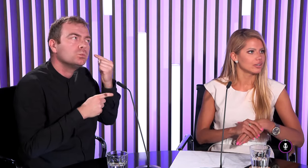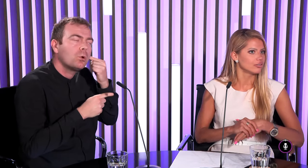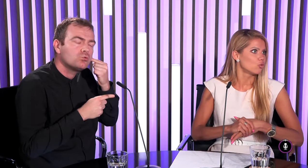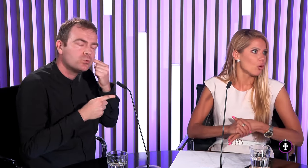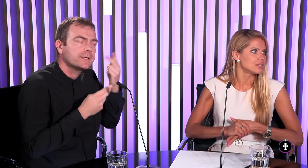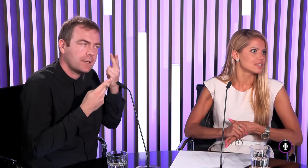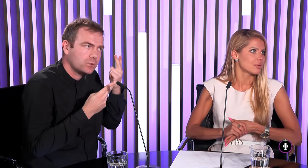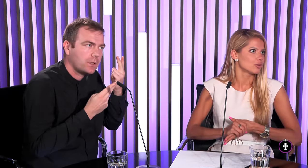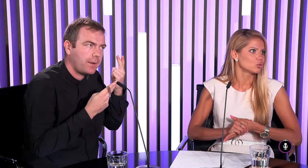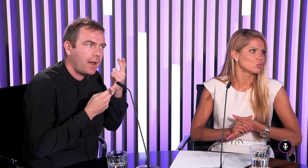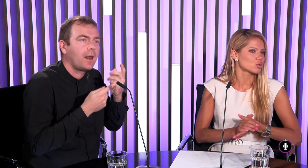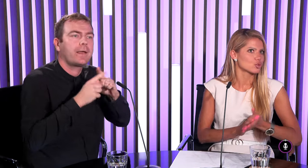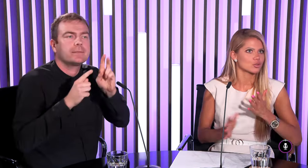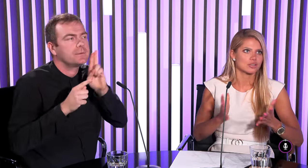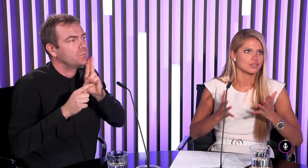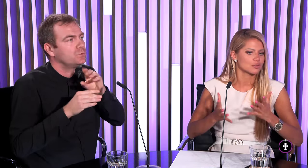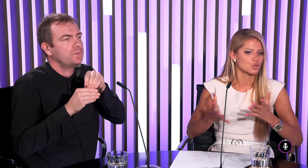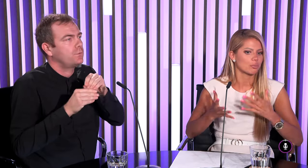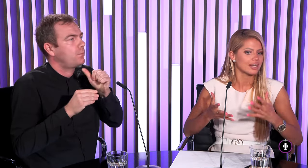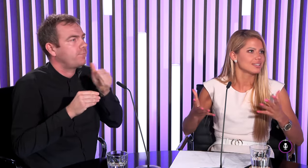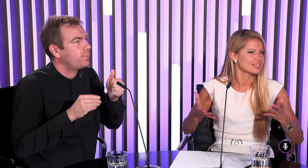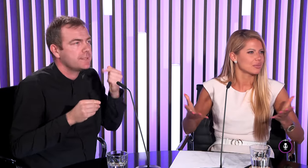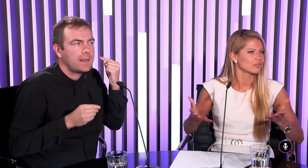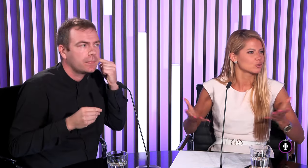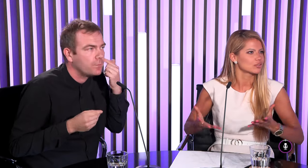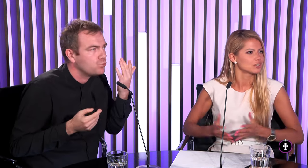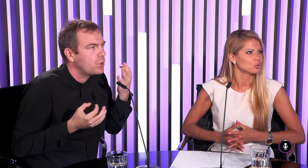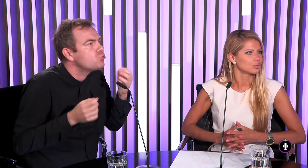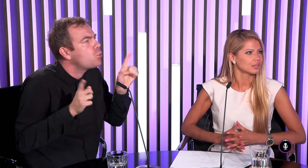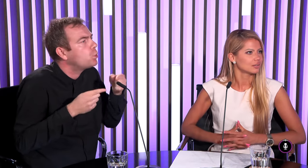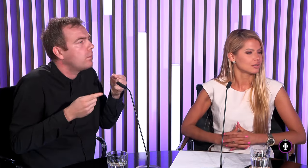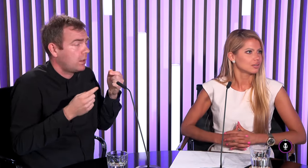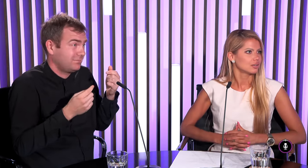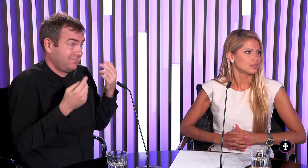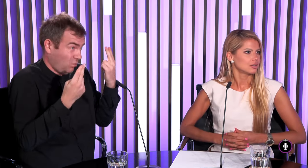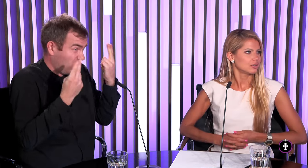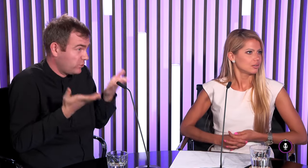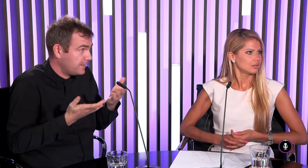ktorí vôbec nemajú tú možnosť čo pre nich znamená v tom svete hudba